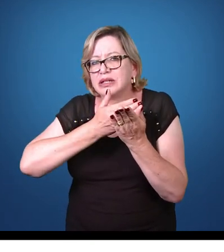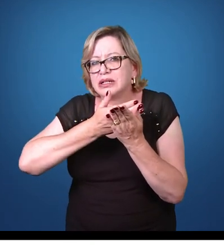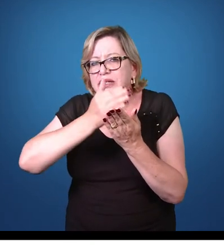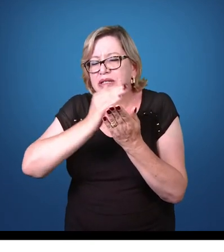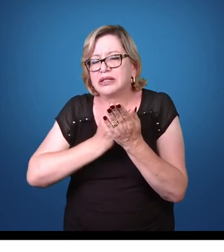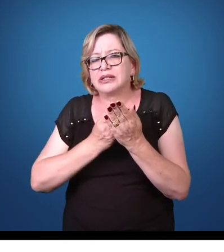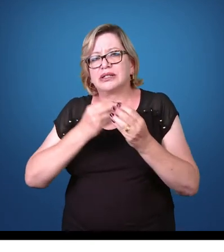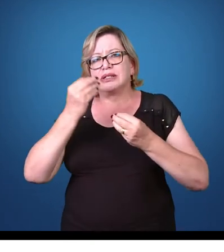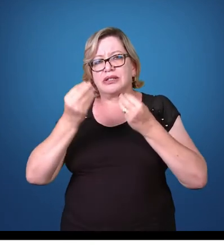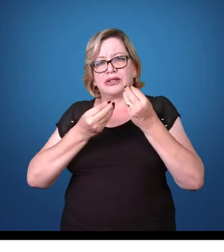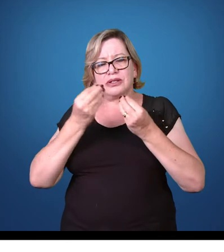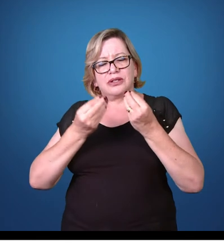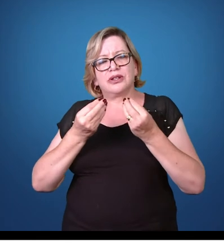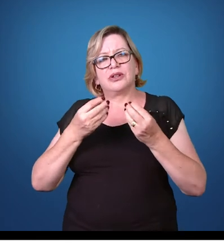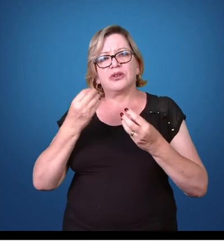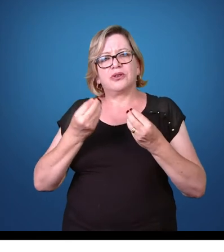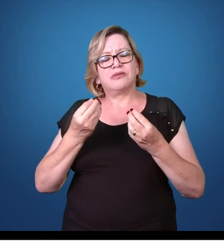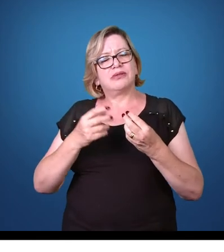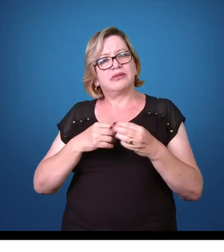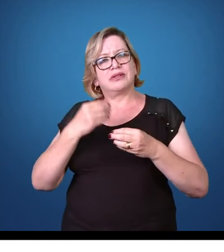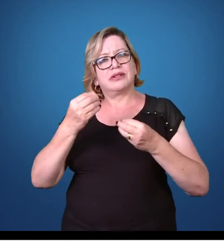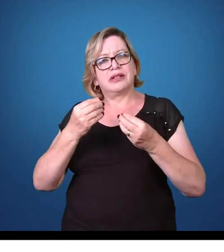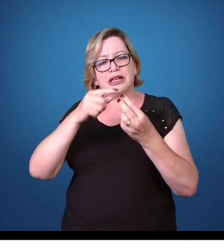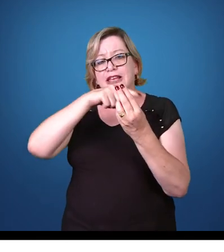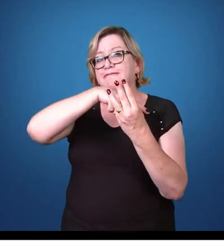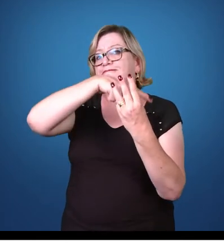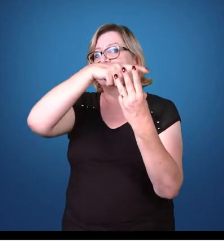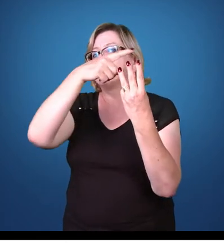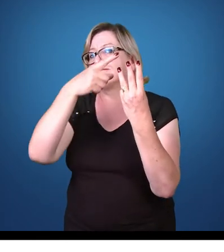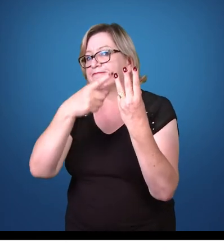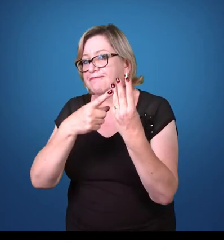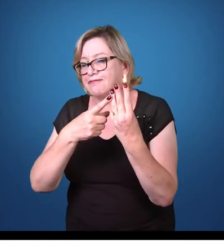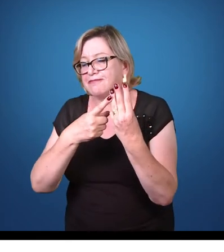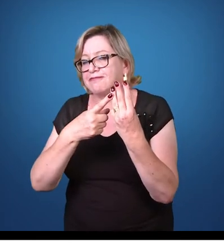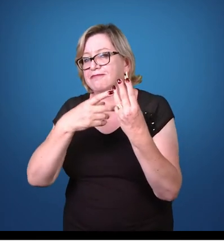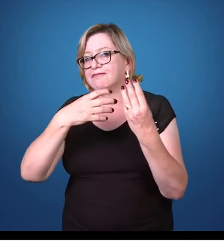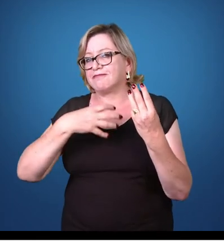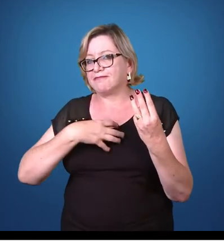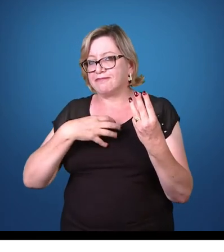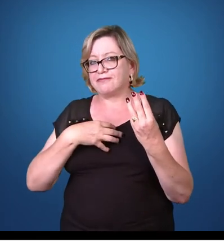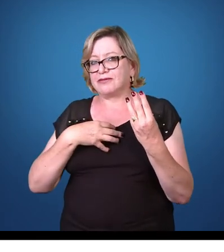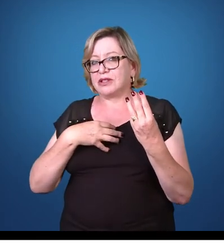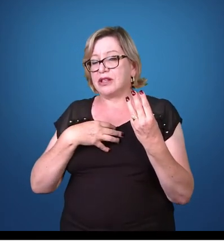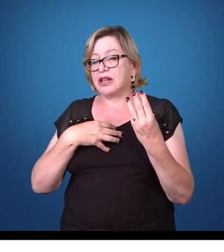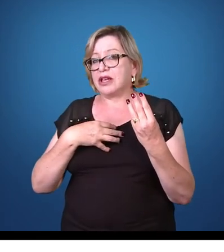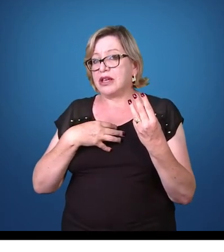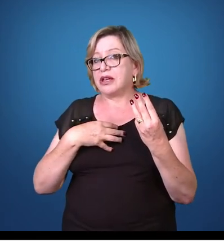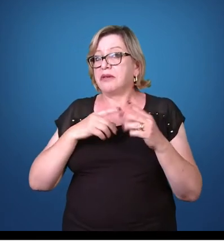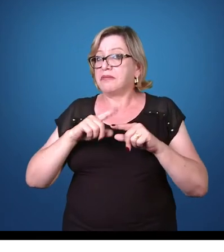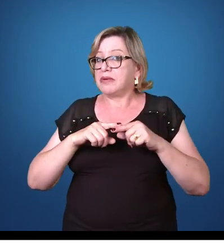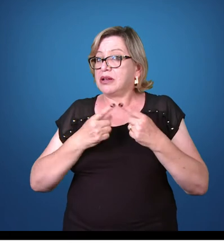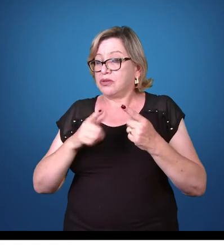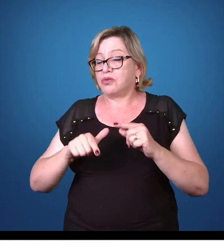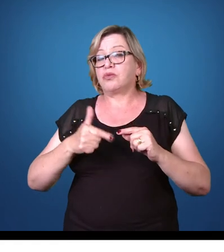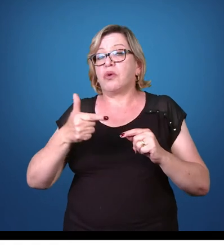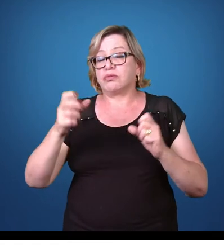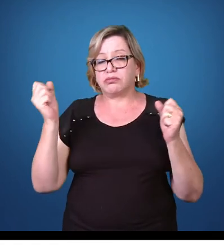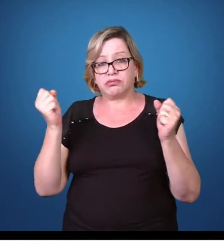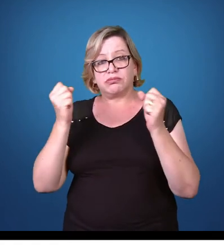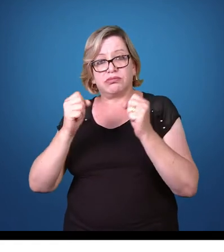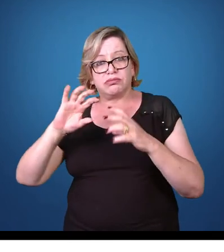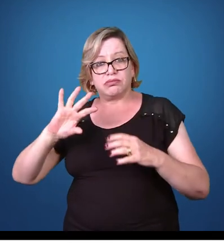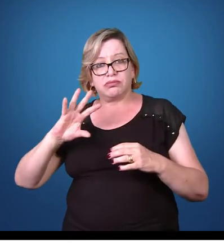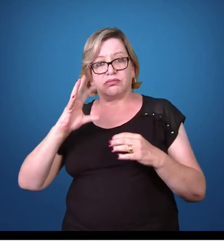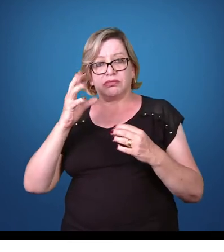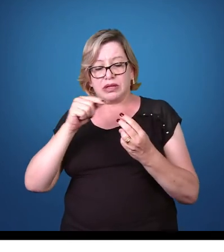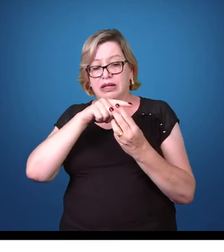estágios invasivos do Plasmodium nessas três formas. Embora as outras formas também possam ocorrer, essas